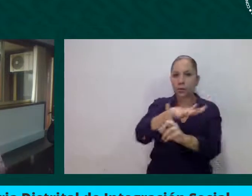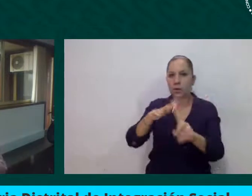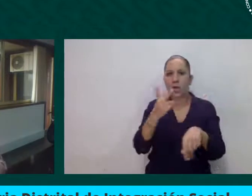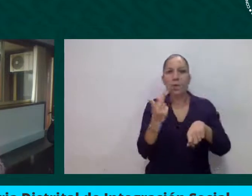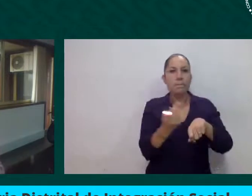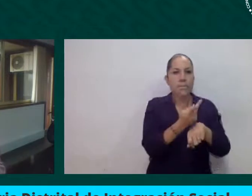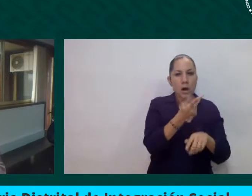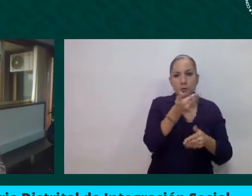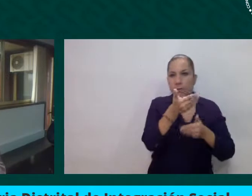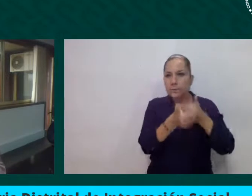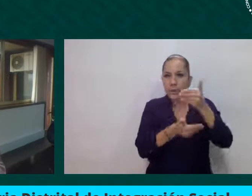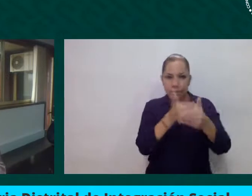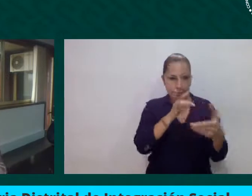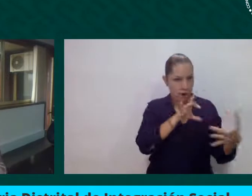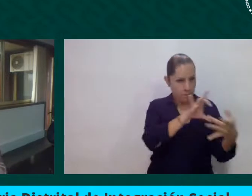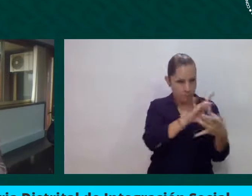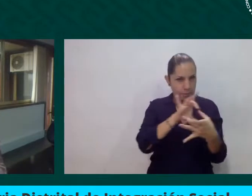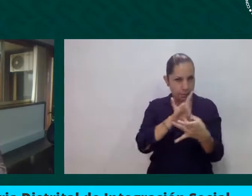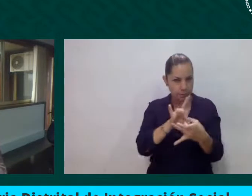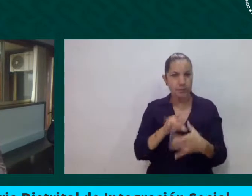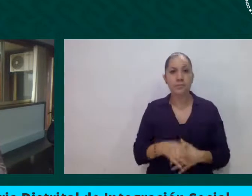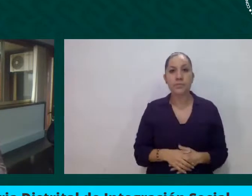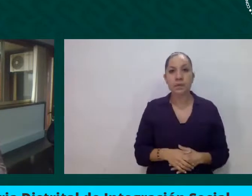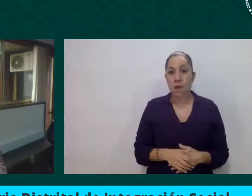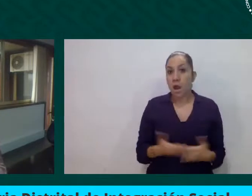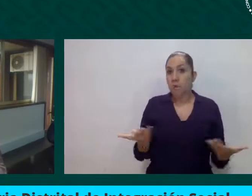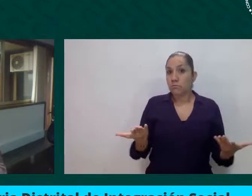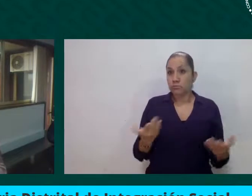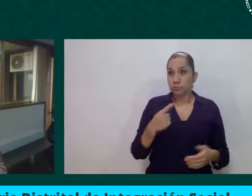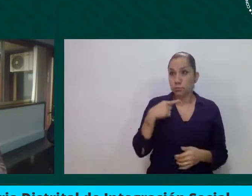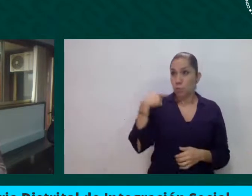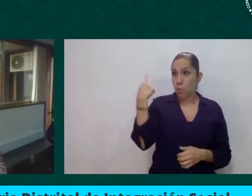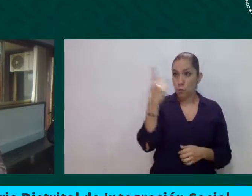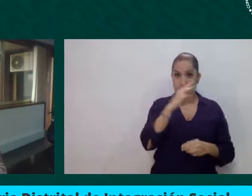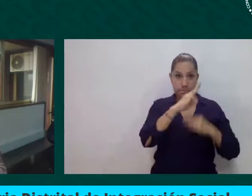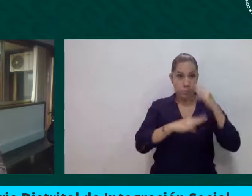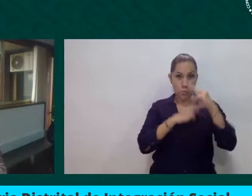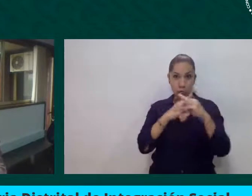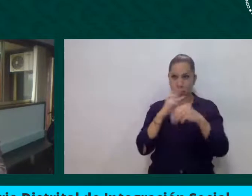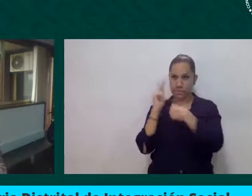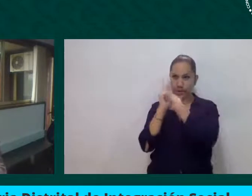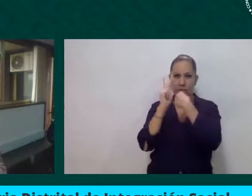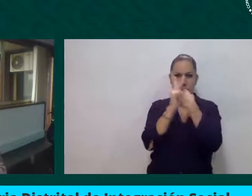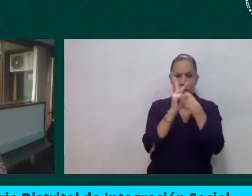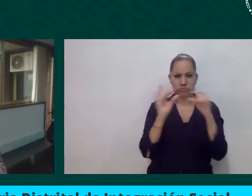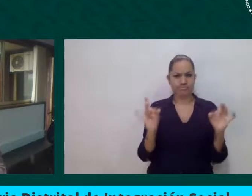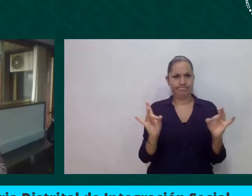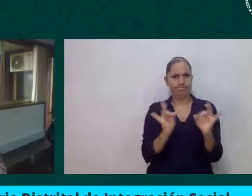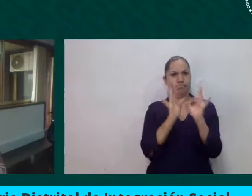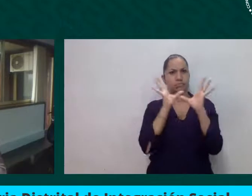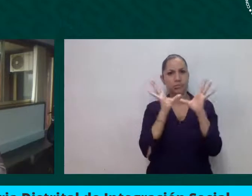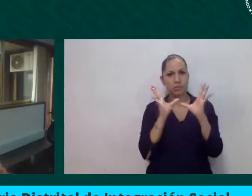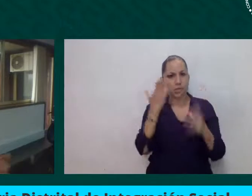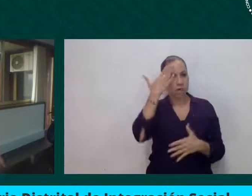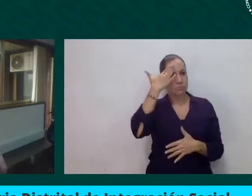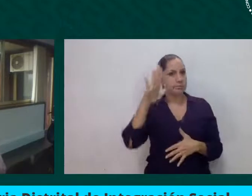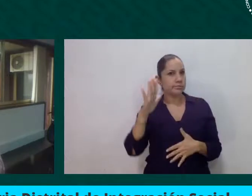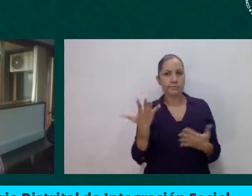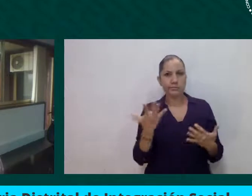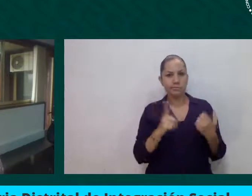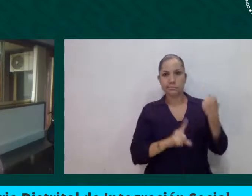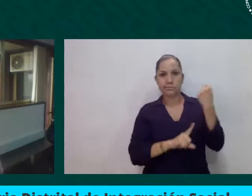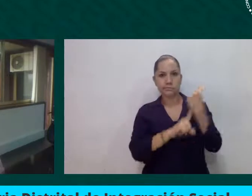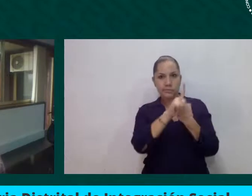situación inesperada, pero sobre todo que evidenció las profundas inequidades